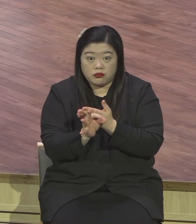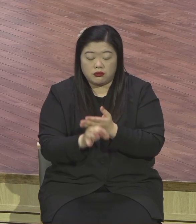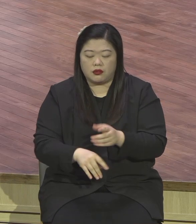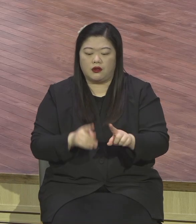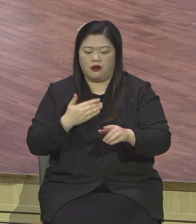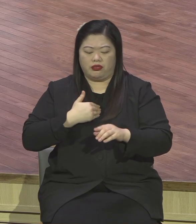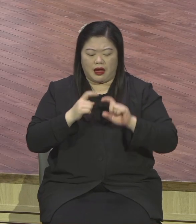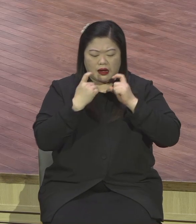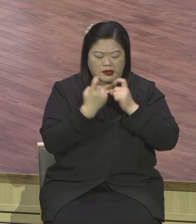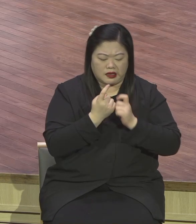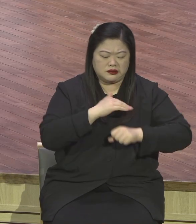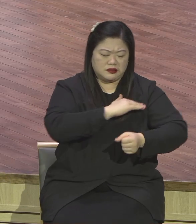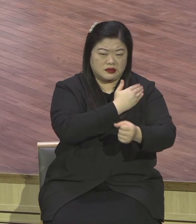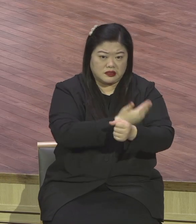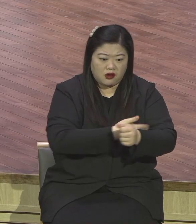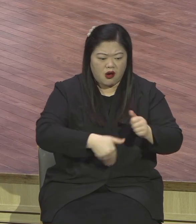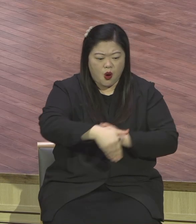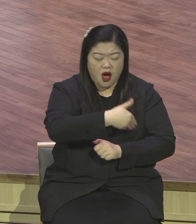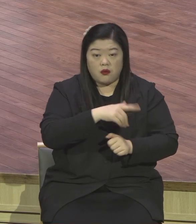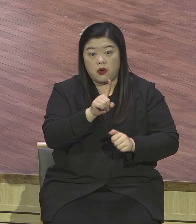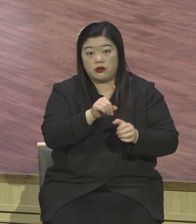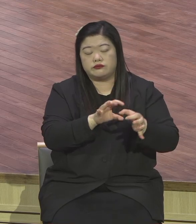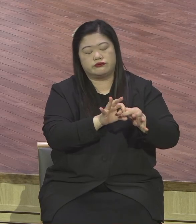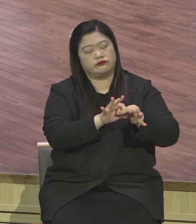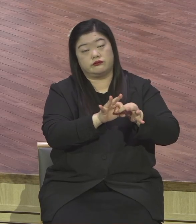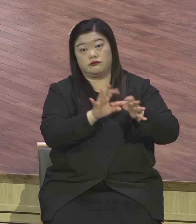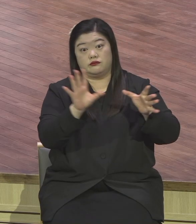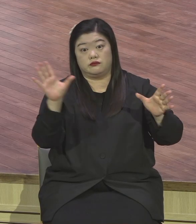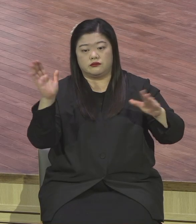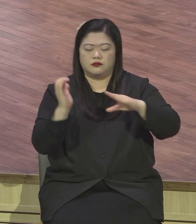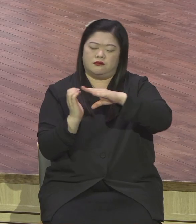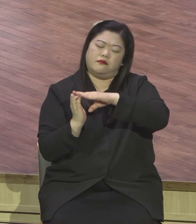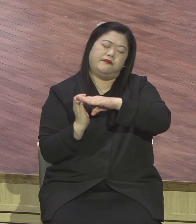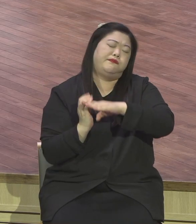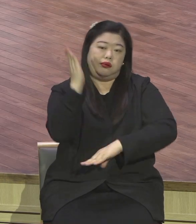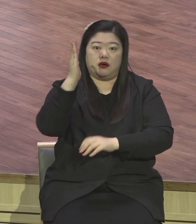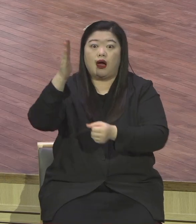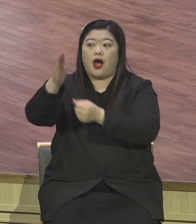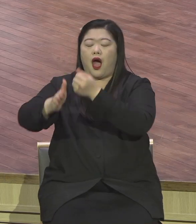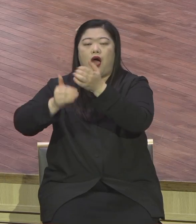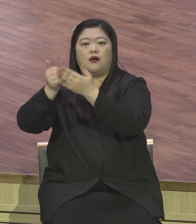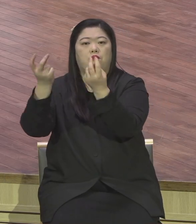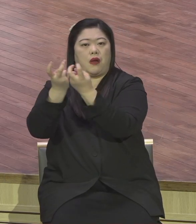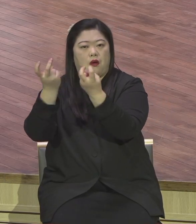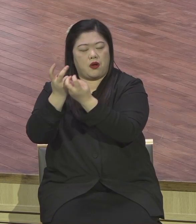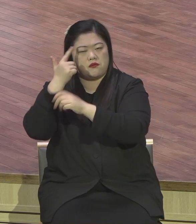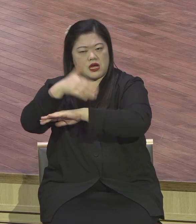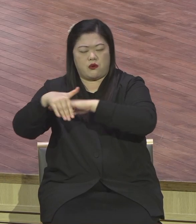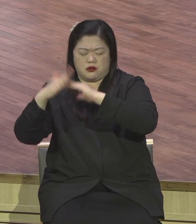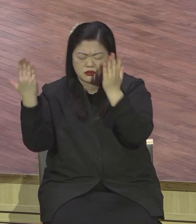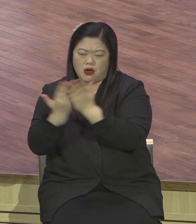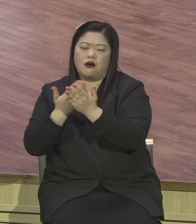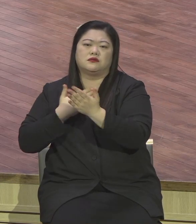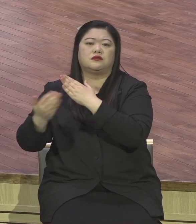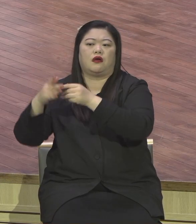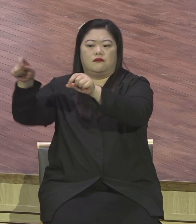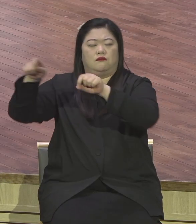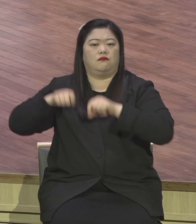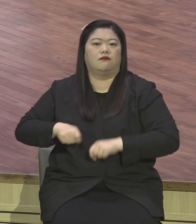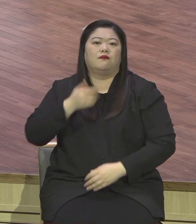환경을 뛰어넘어서 어떻게 해요? 하나님의 스케일을 체험하게 돼요. 하나님의